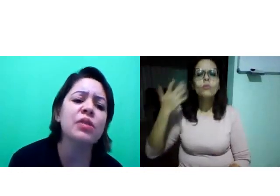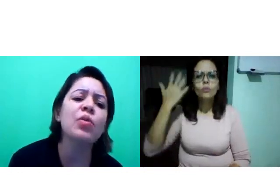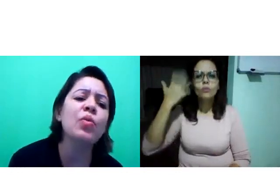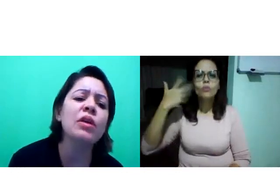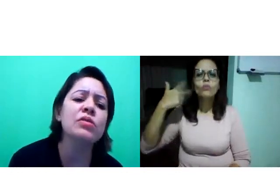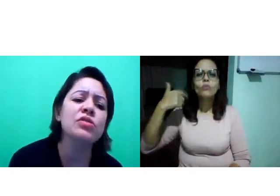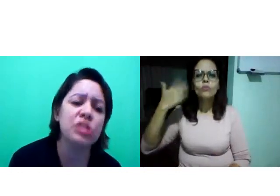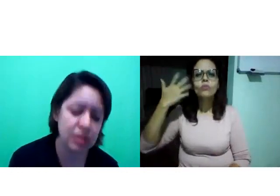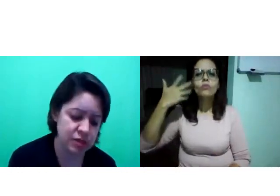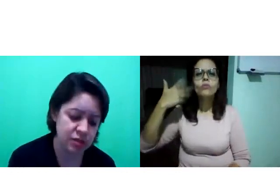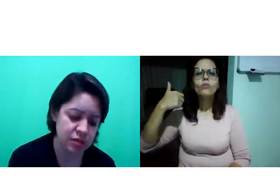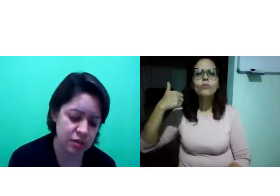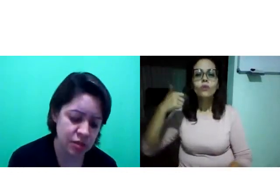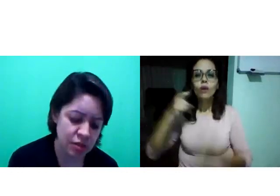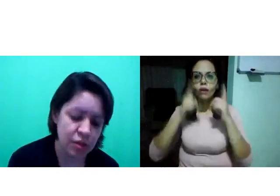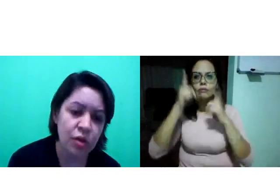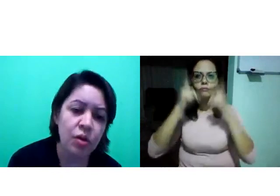expressão. Quantos dias?